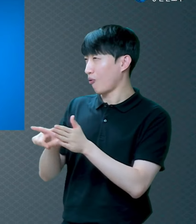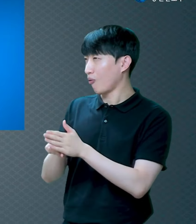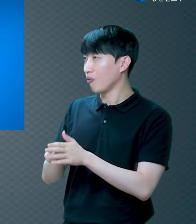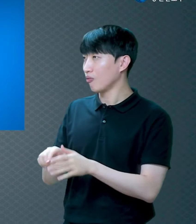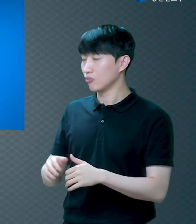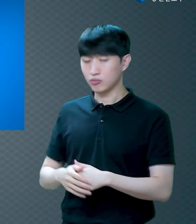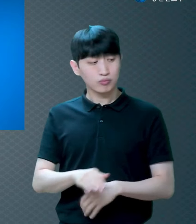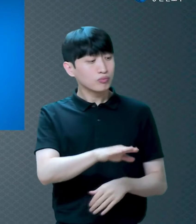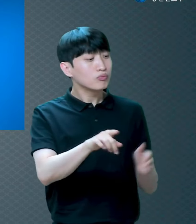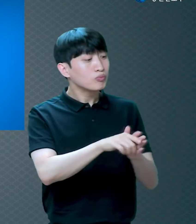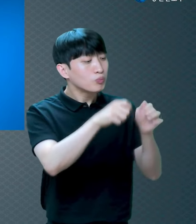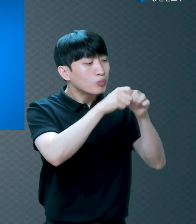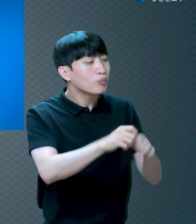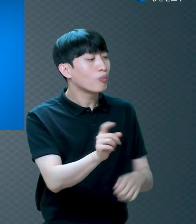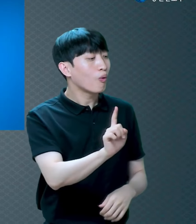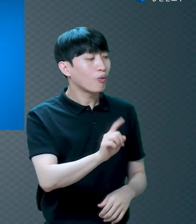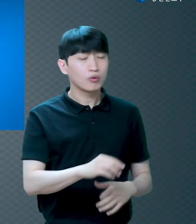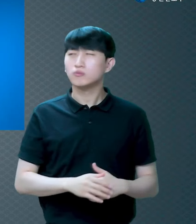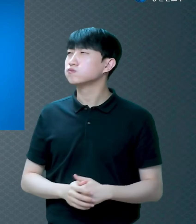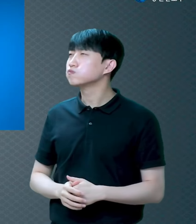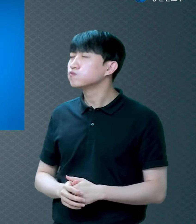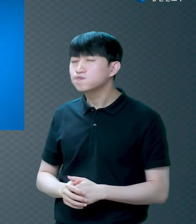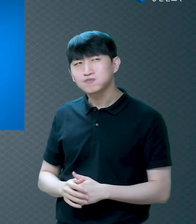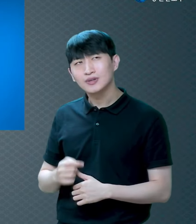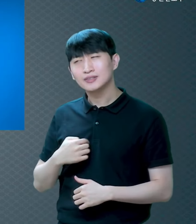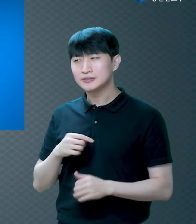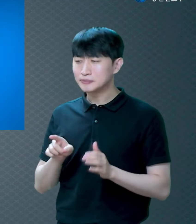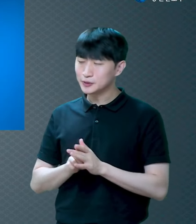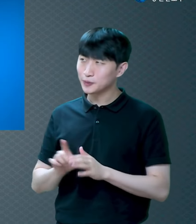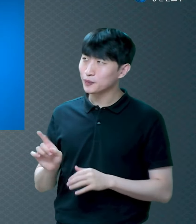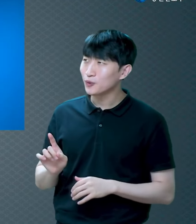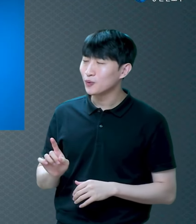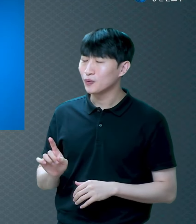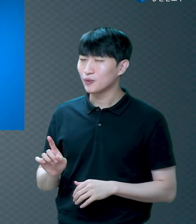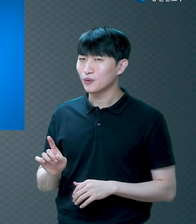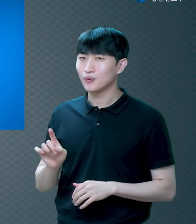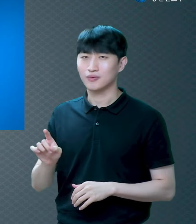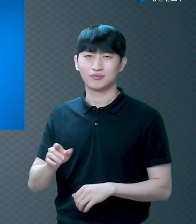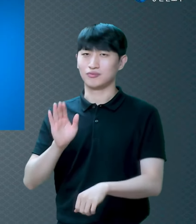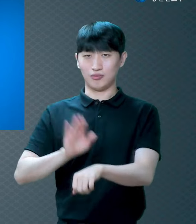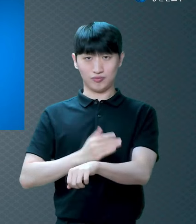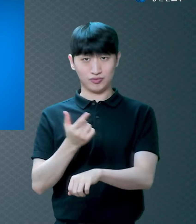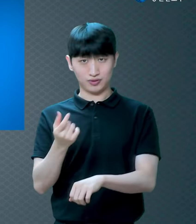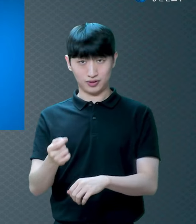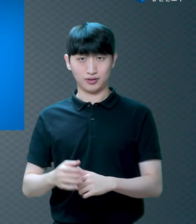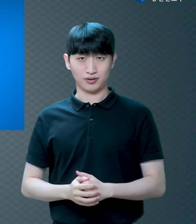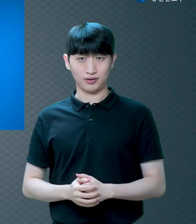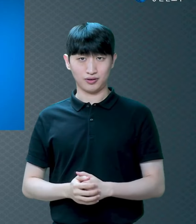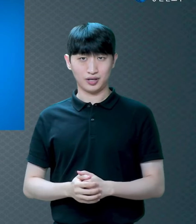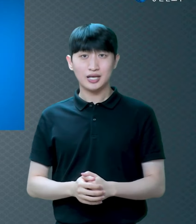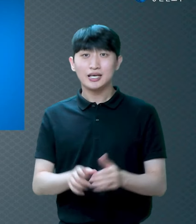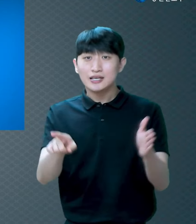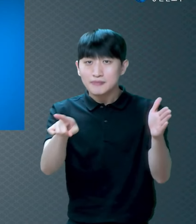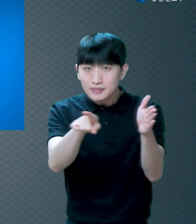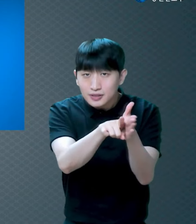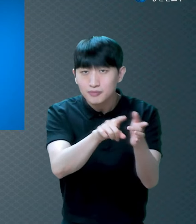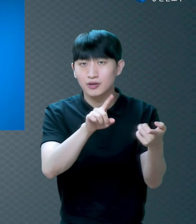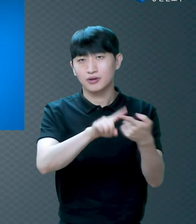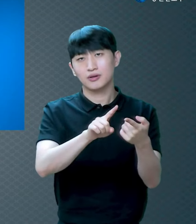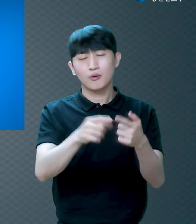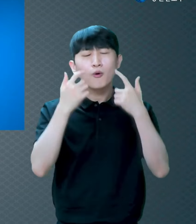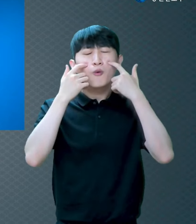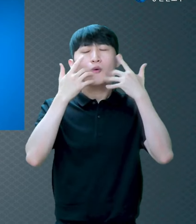많은 사람들이 이렇게 믿고 있다 그 얘기에요 그 믿음의 내용이 무엇이냐